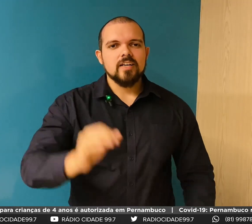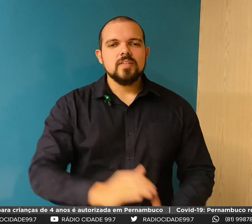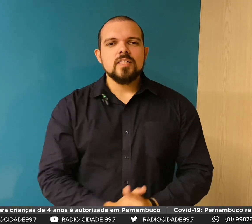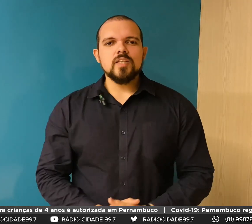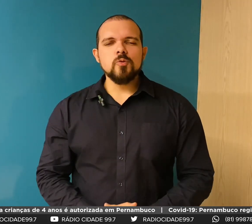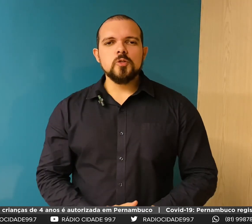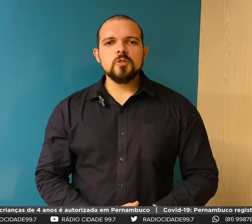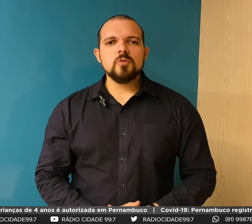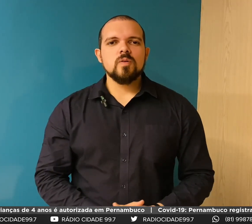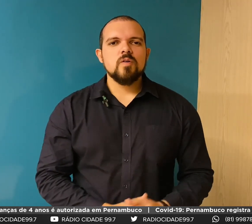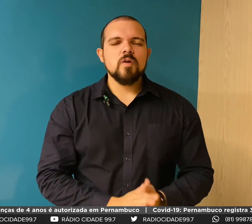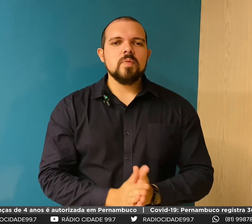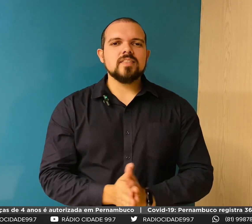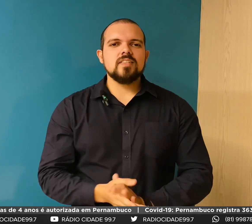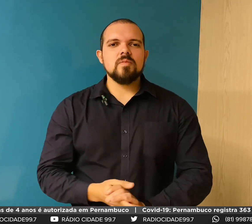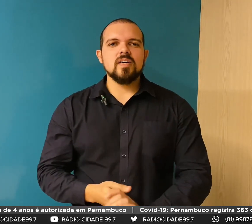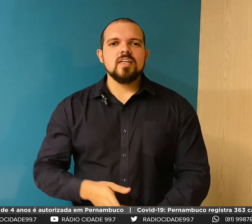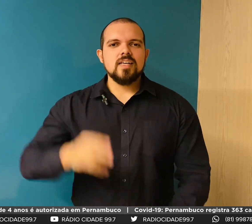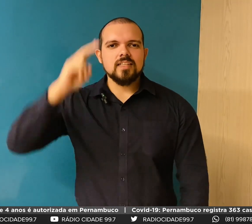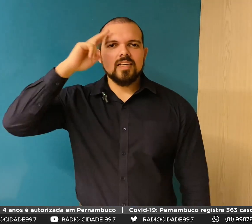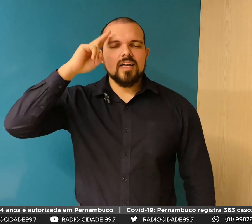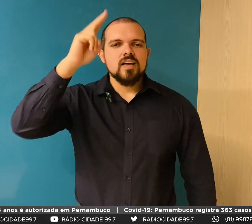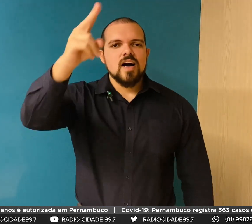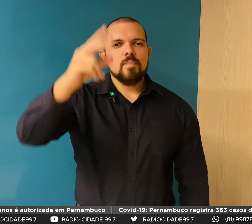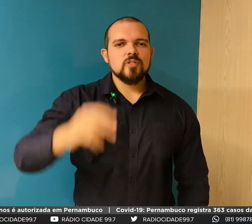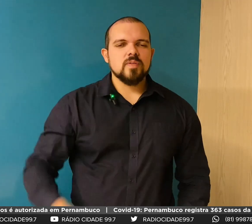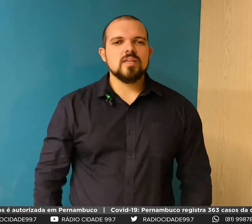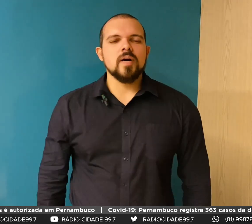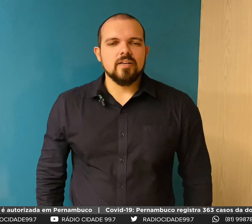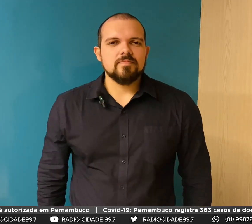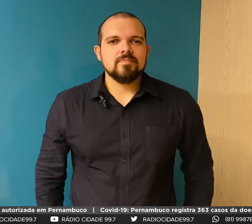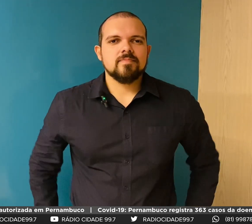diária. Tamo junto, vamos pra cima e até a próxima semana.